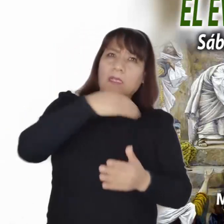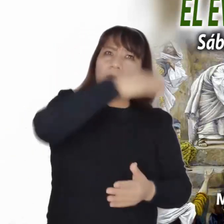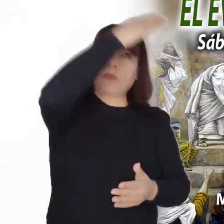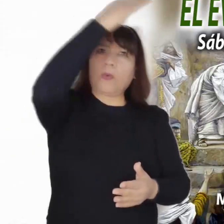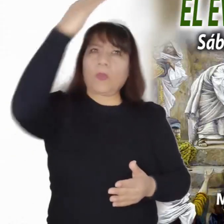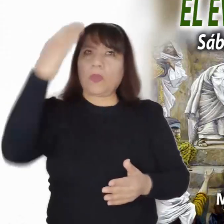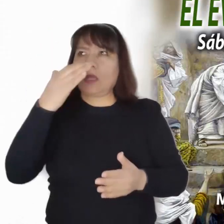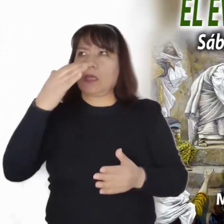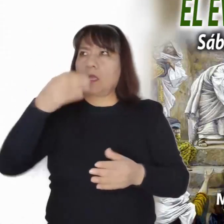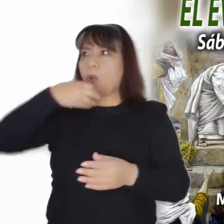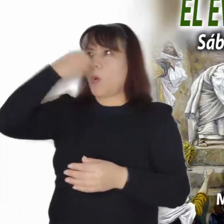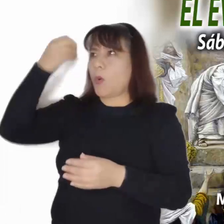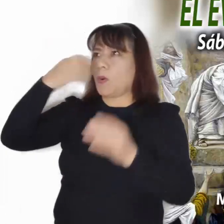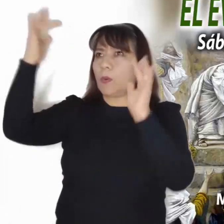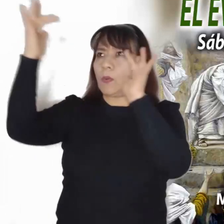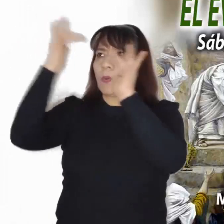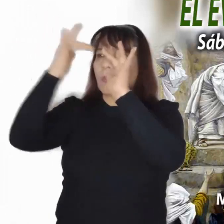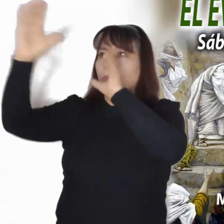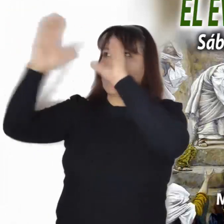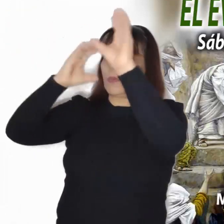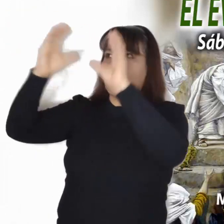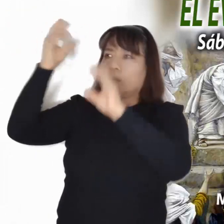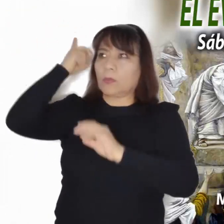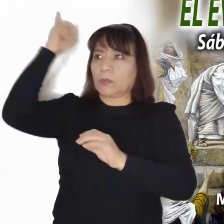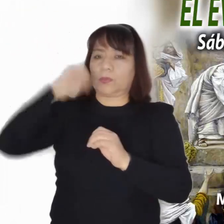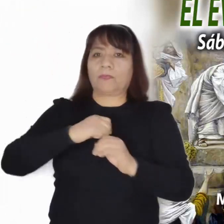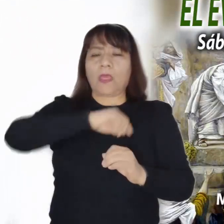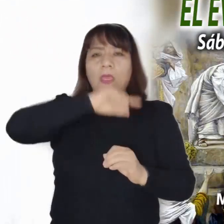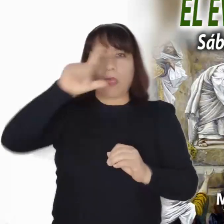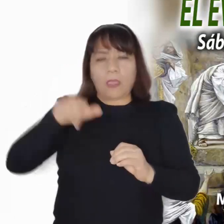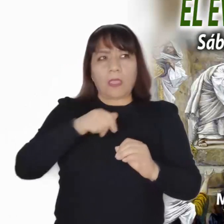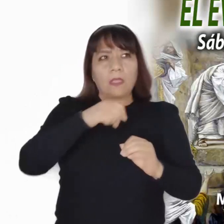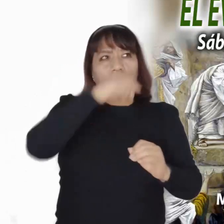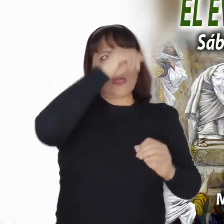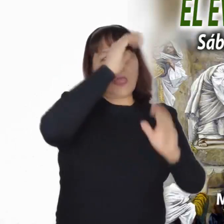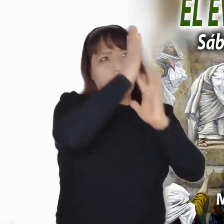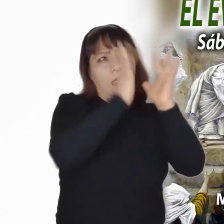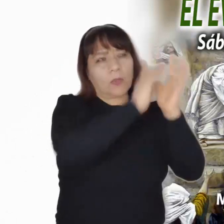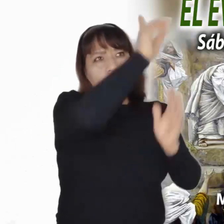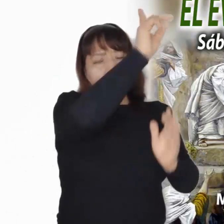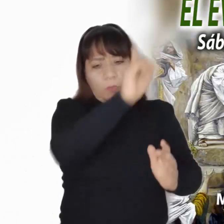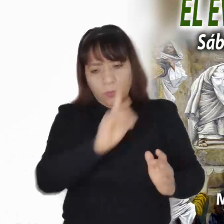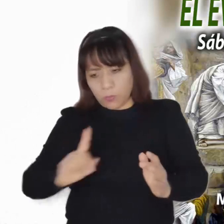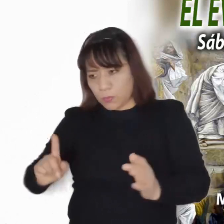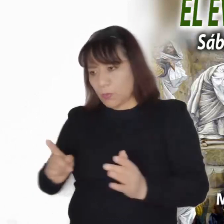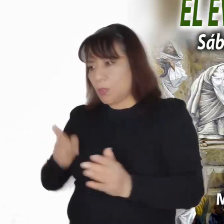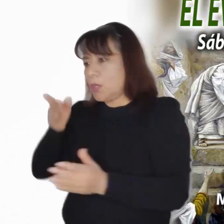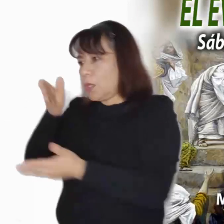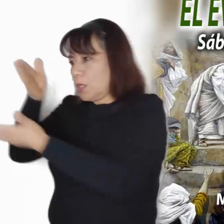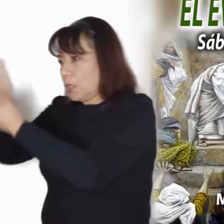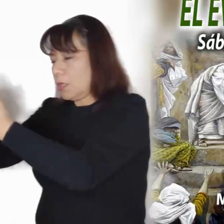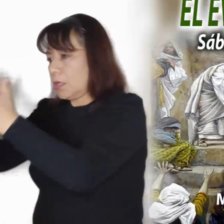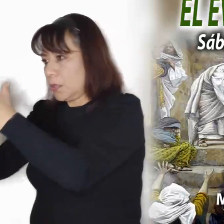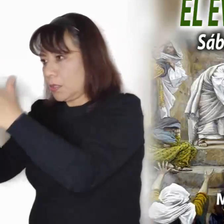cercanía con Dios, y entra en una casa. ¿Dos lugares distintos? Sí,